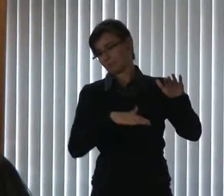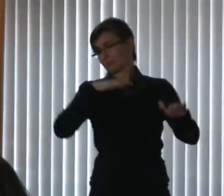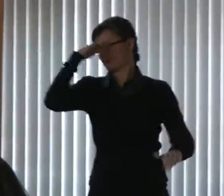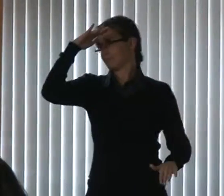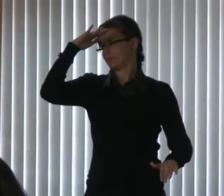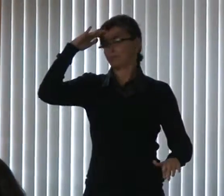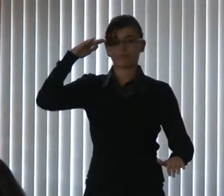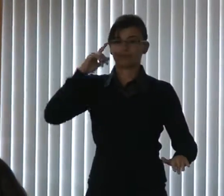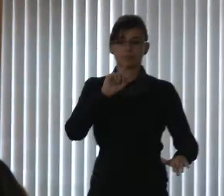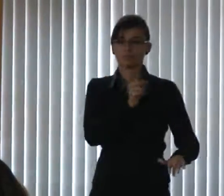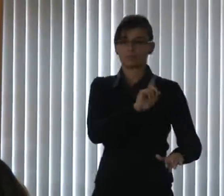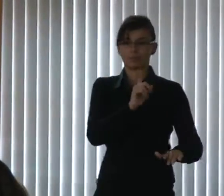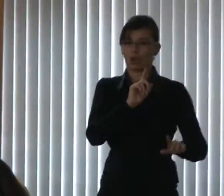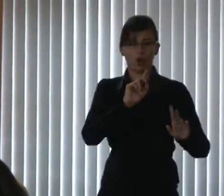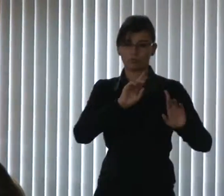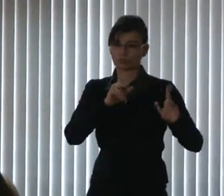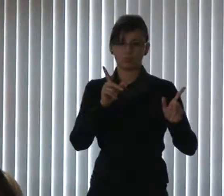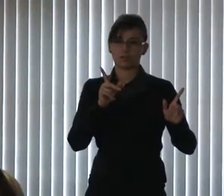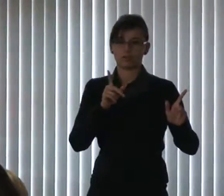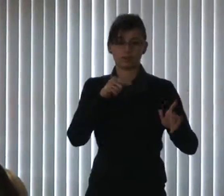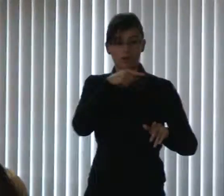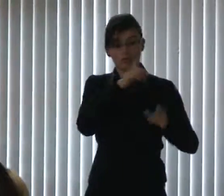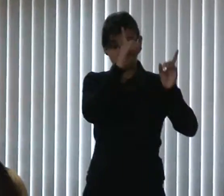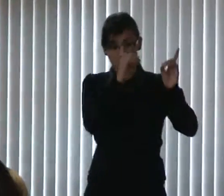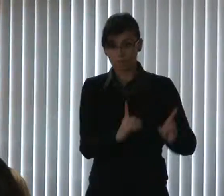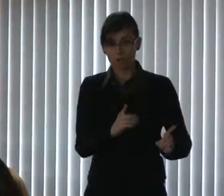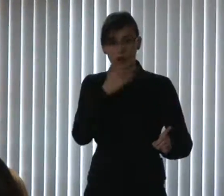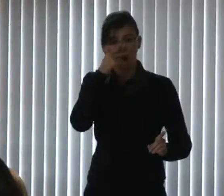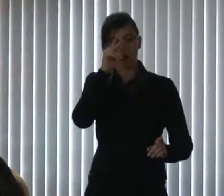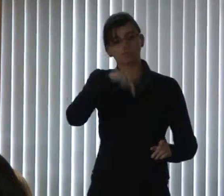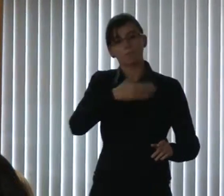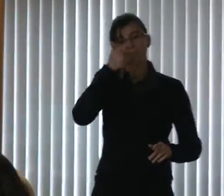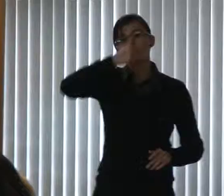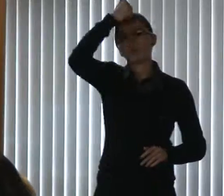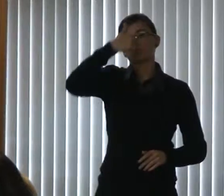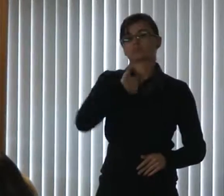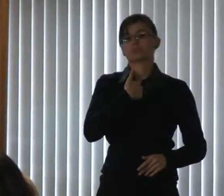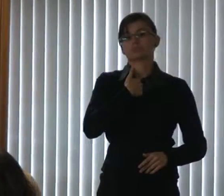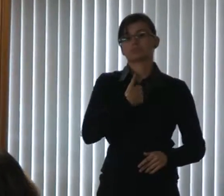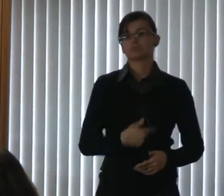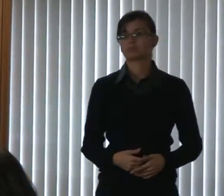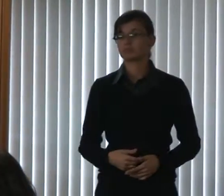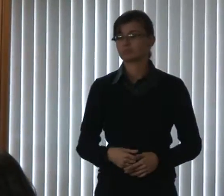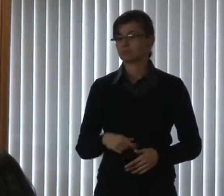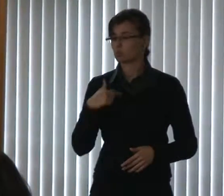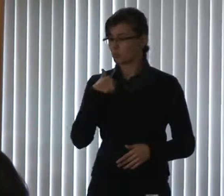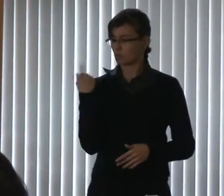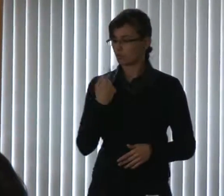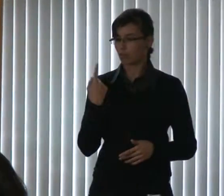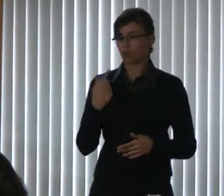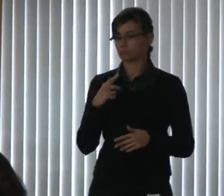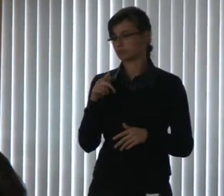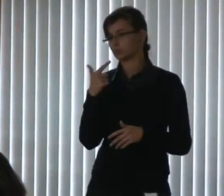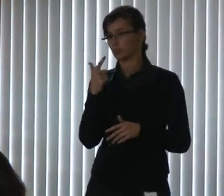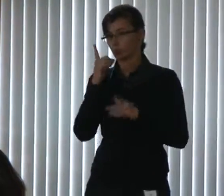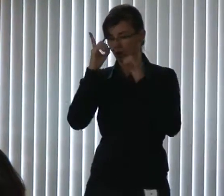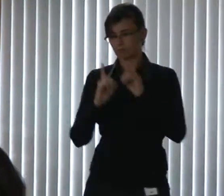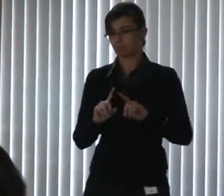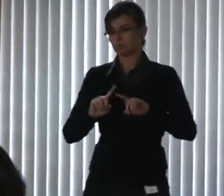eu acho que as pessoas que têm alguma deficiência são muito melhores que nós, que, entre aspas, não temos. a gente diz eu não tenho uma